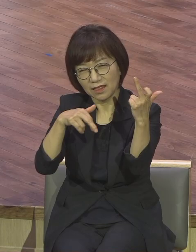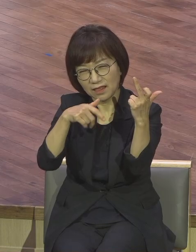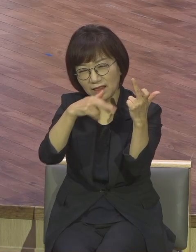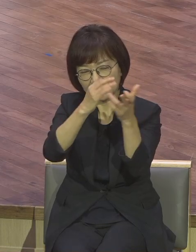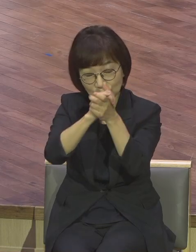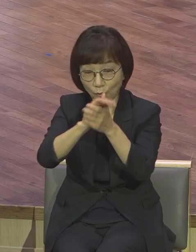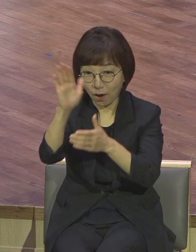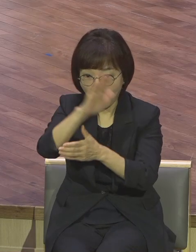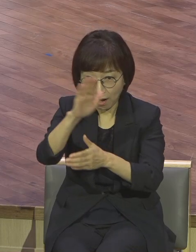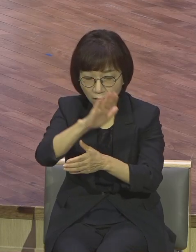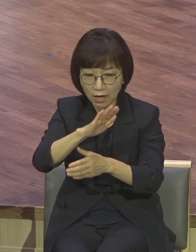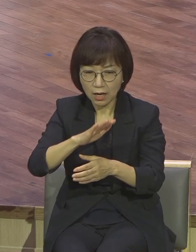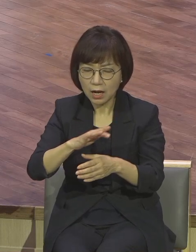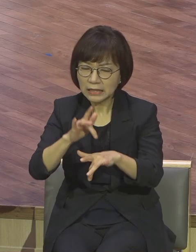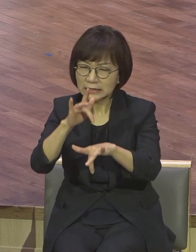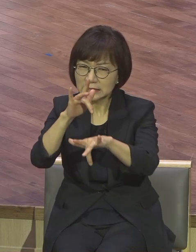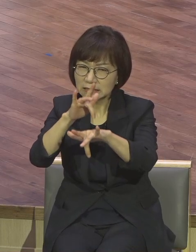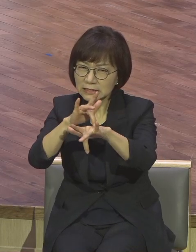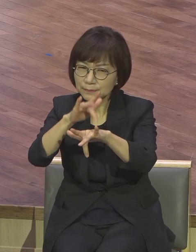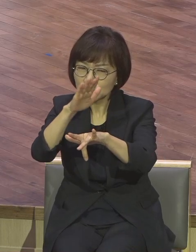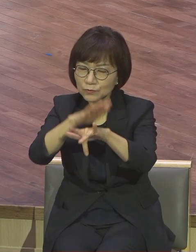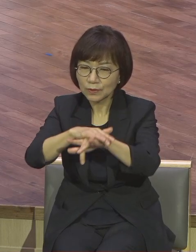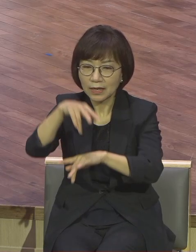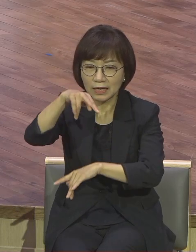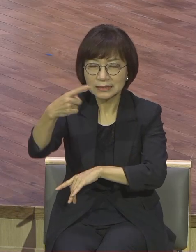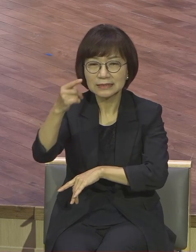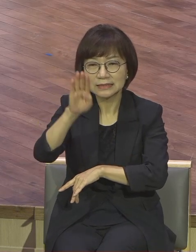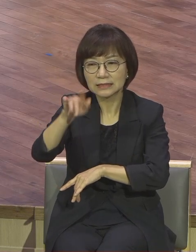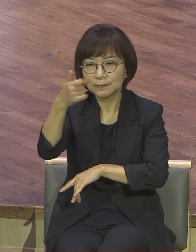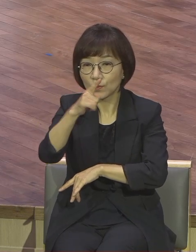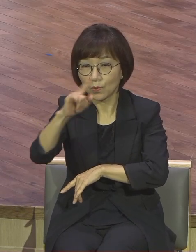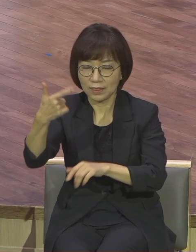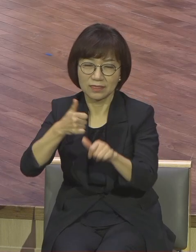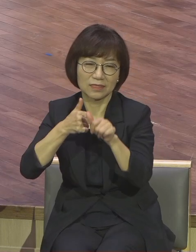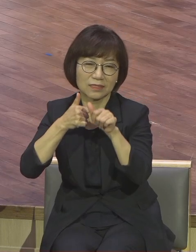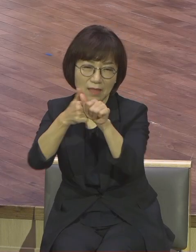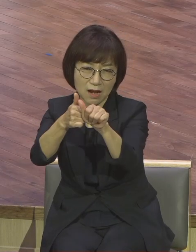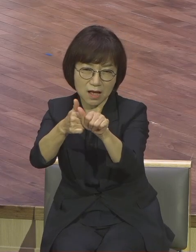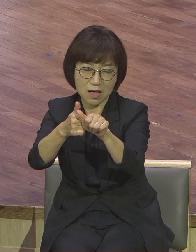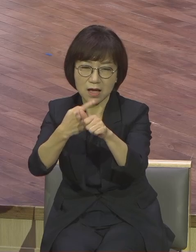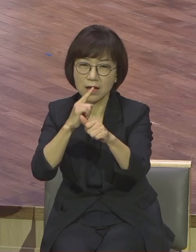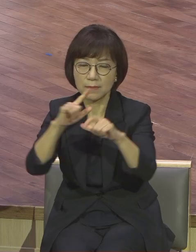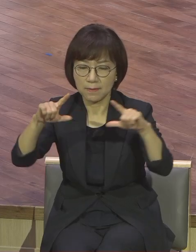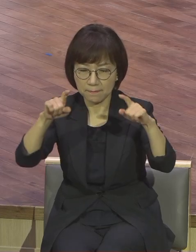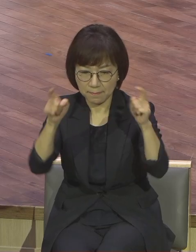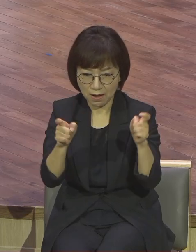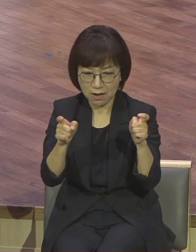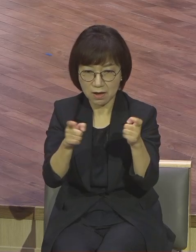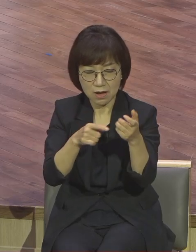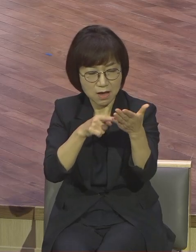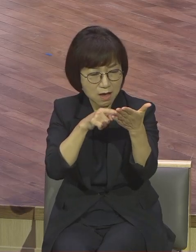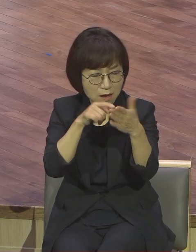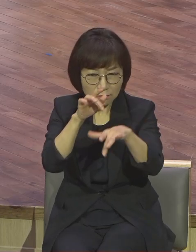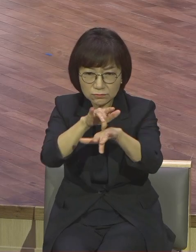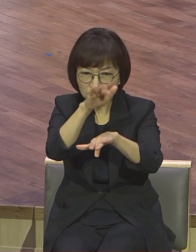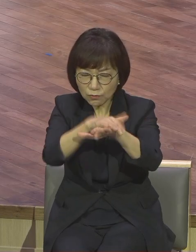습관에 따라 하는 말을 여기에 삽입함으로써 예수님께서 항상